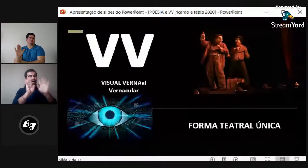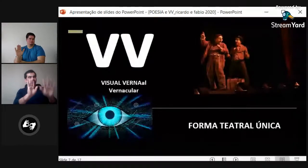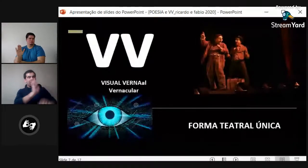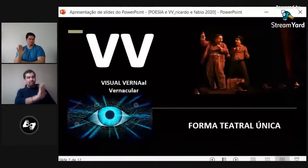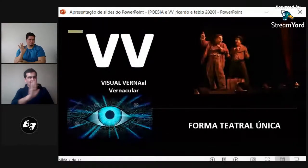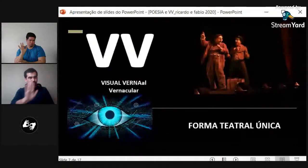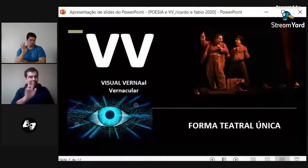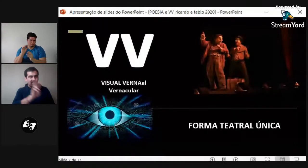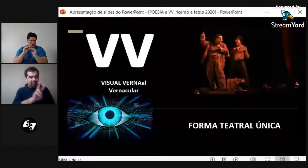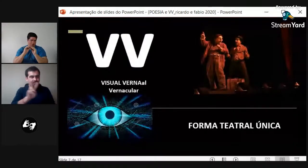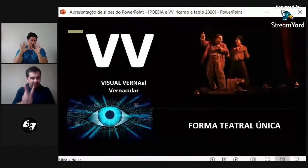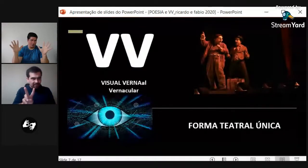concepto.